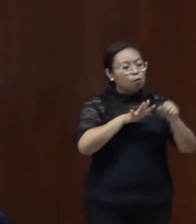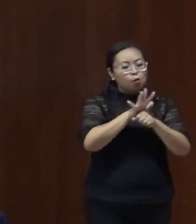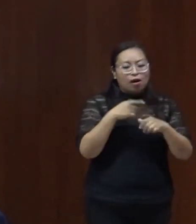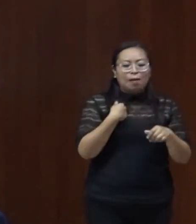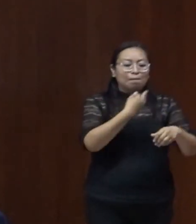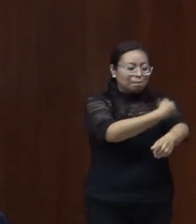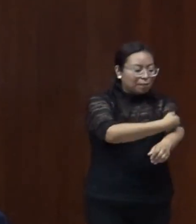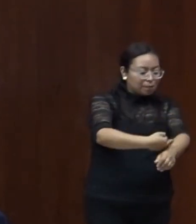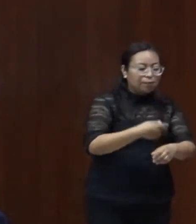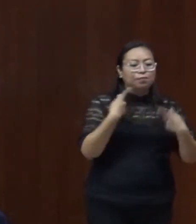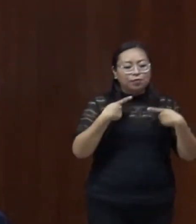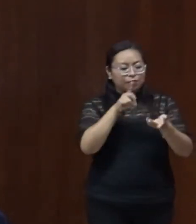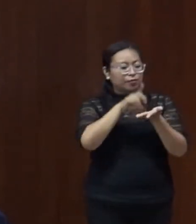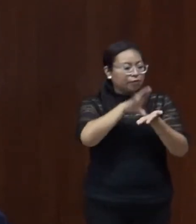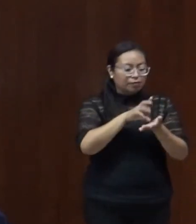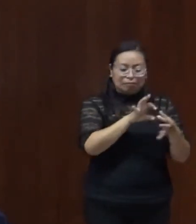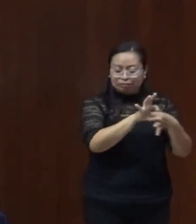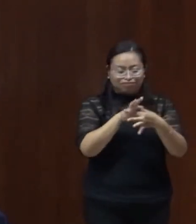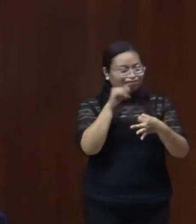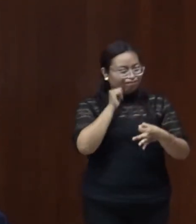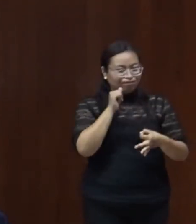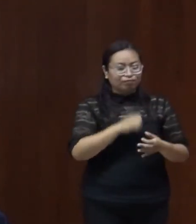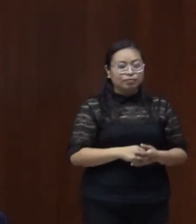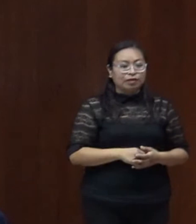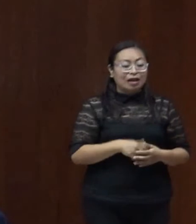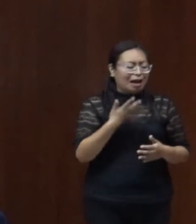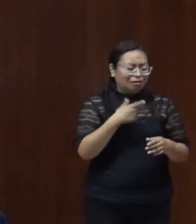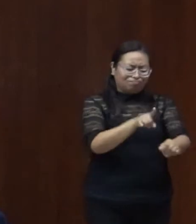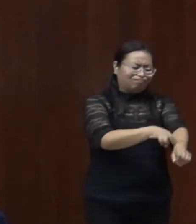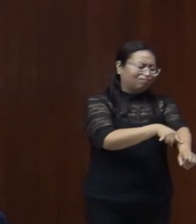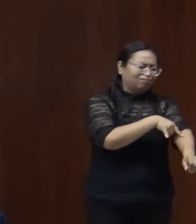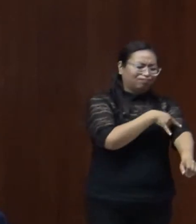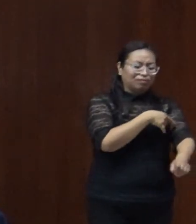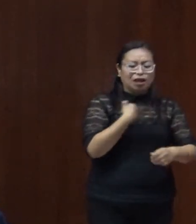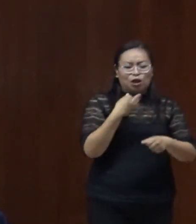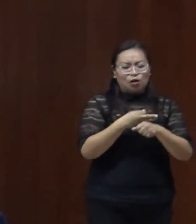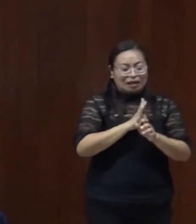Personas con Discapacidad. Bueno, tiene una línea muy amplia, pero a ti voy a dejar.